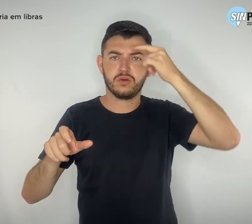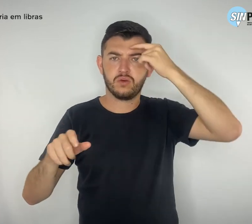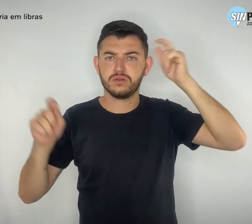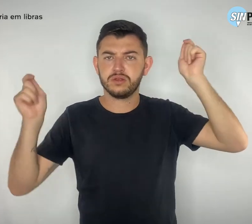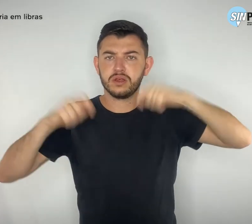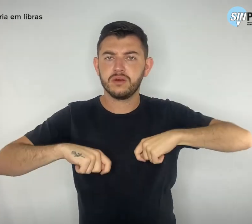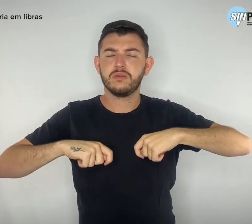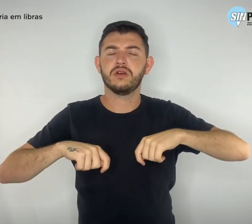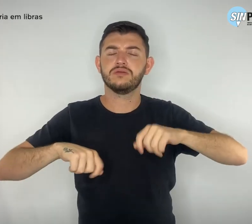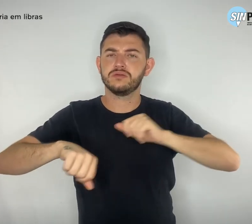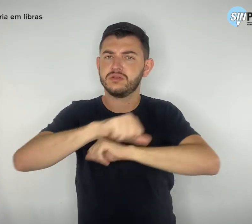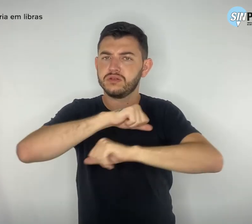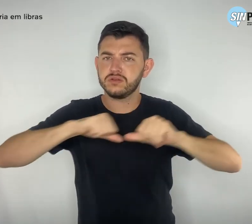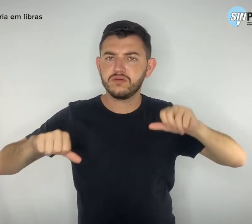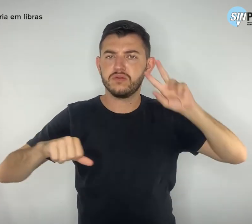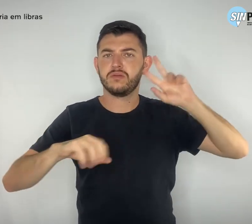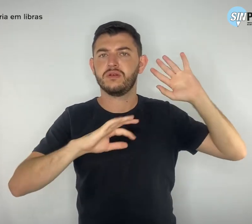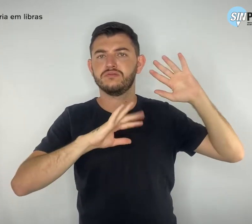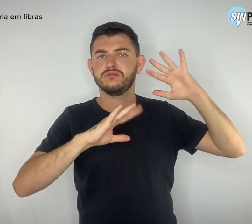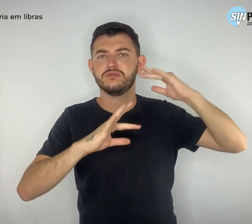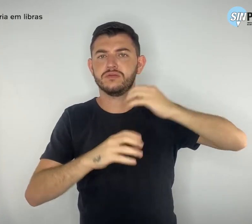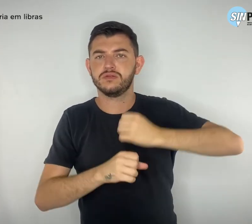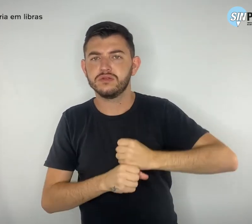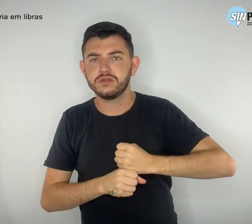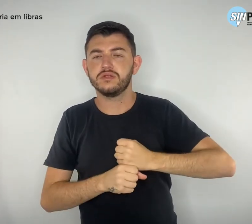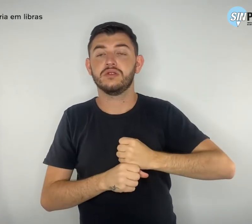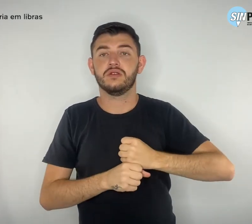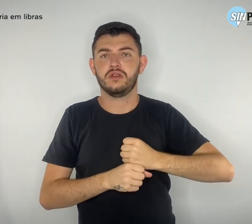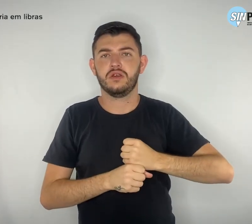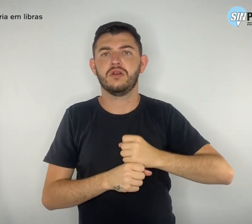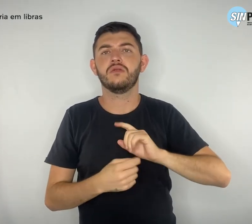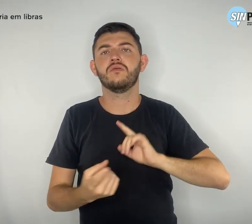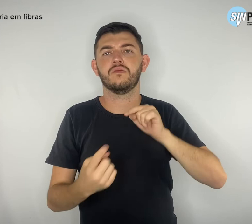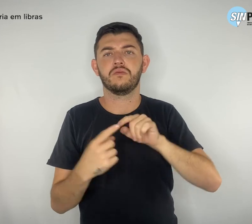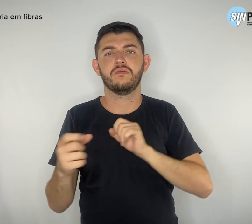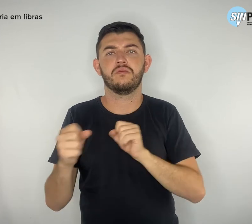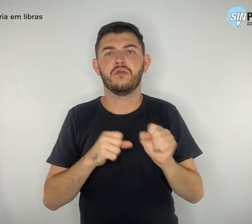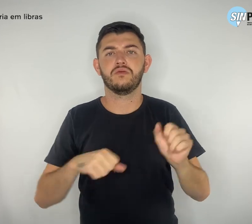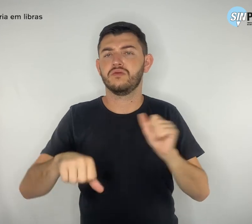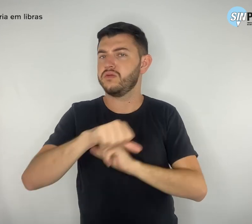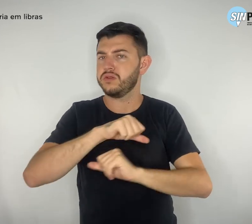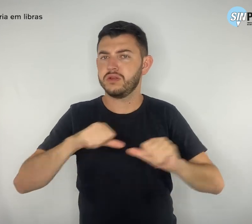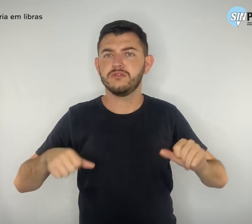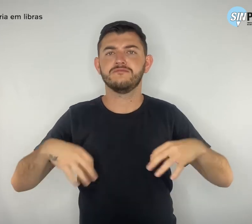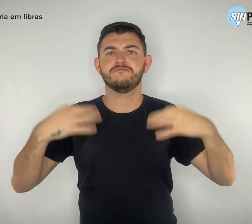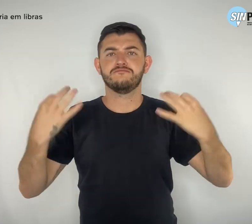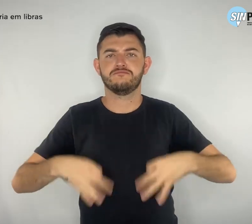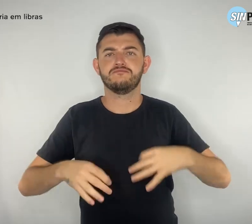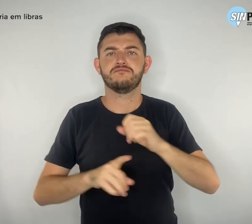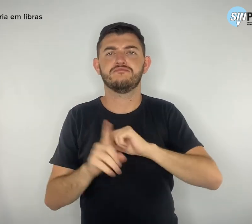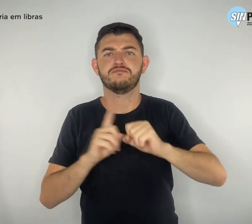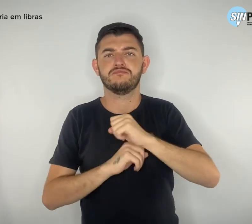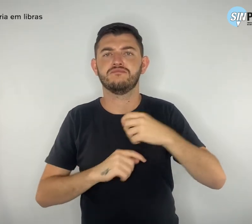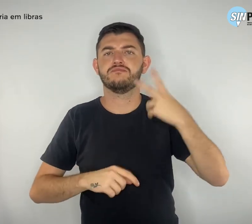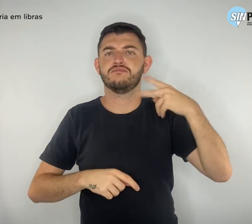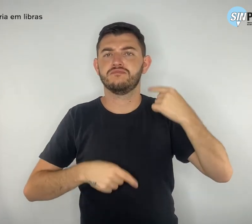transformar a história, de forma a tomá-la mais justa, sociopolítica e economicamente.